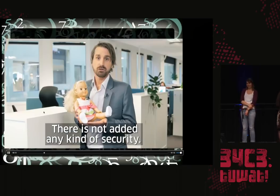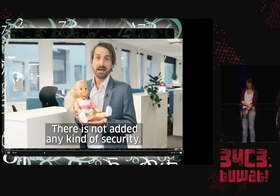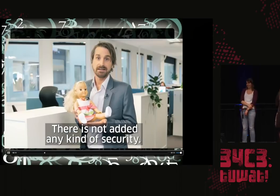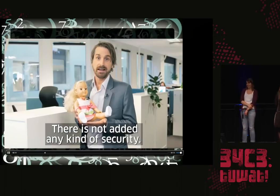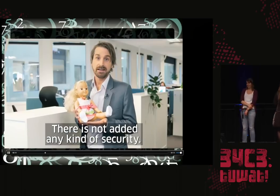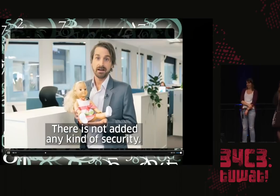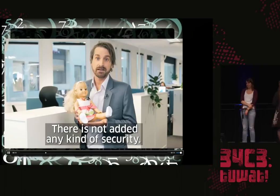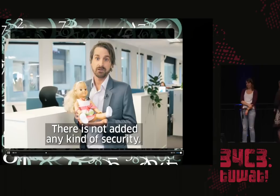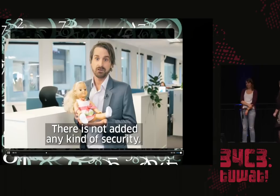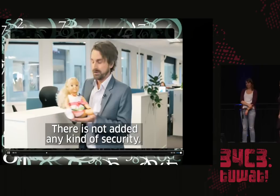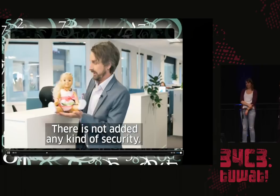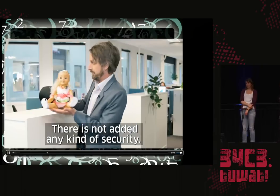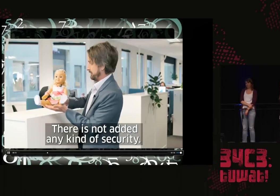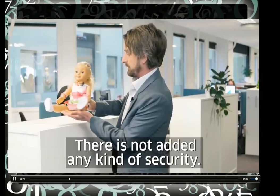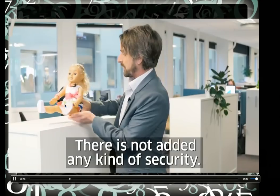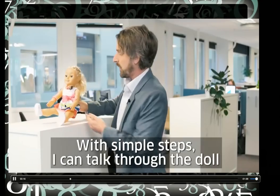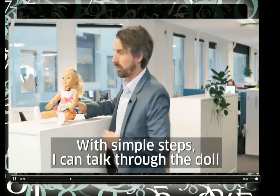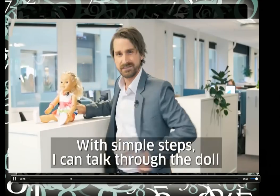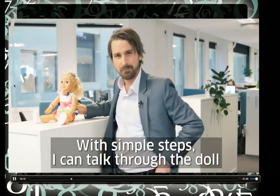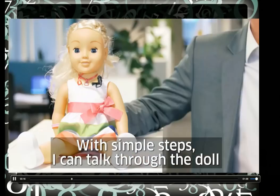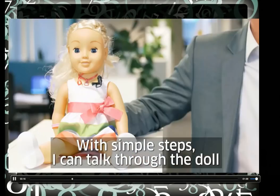Die sind nicht so unschuldig, wie sie ausschauen.